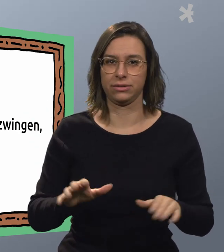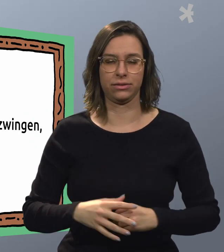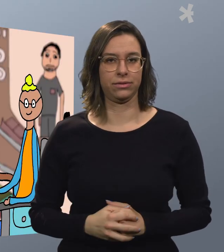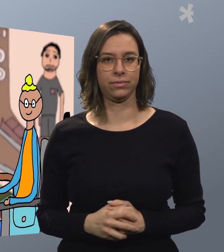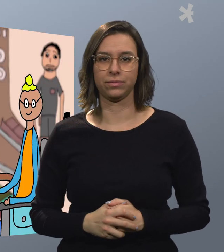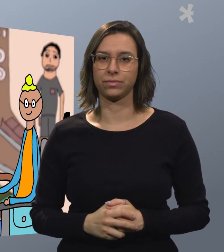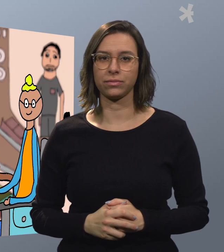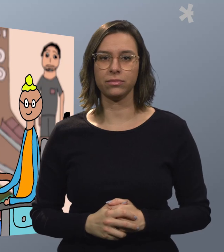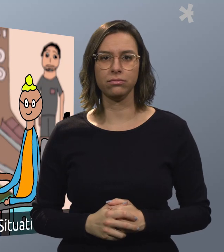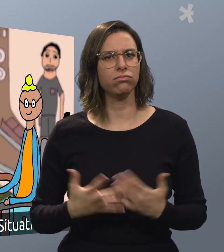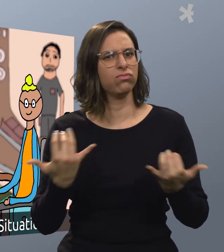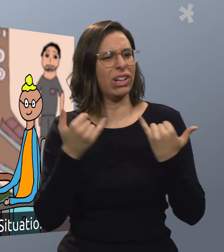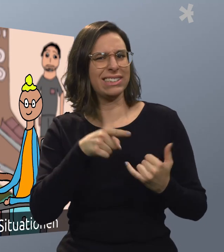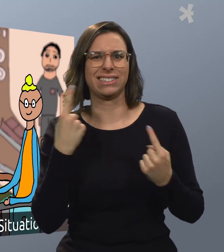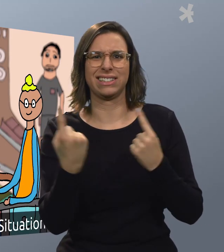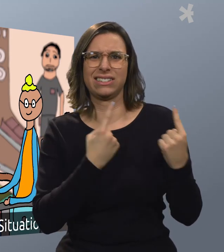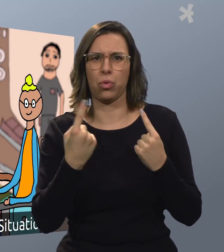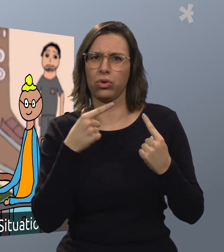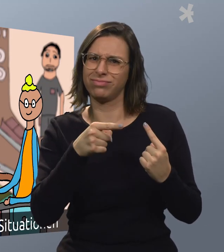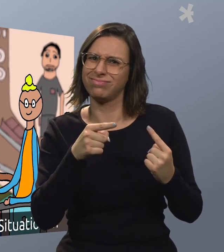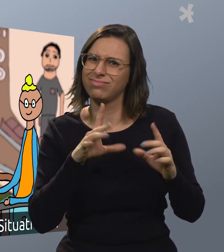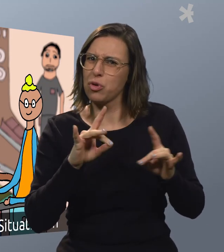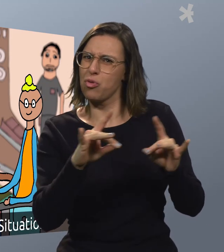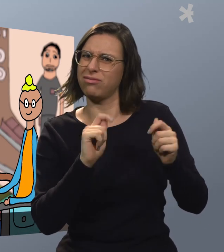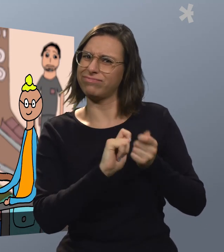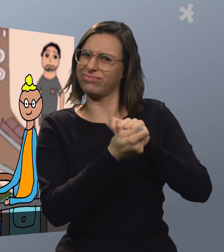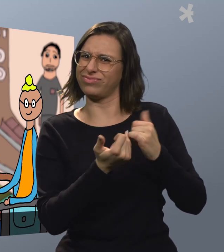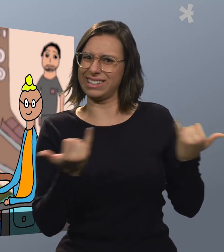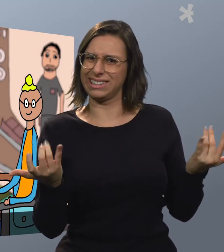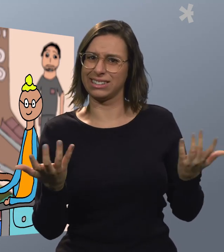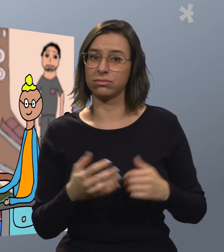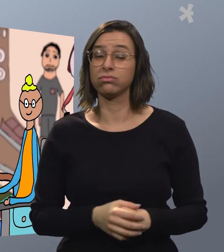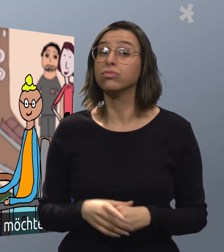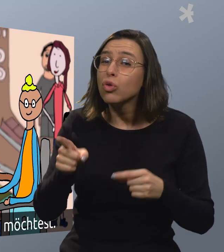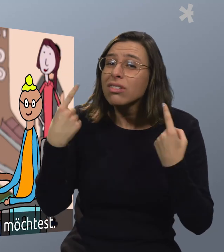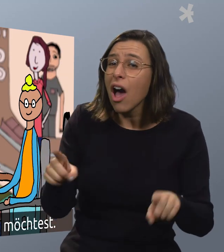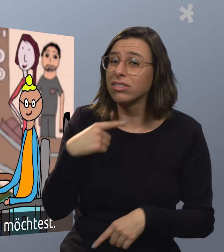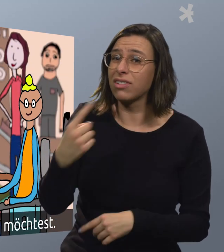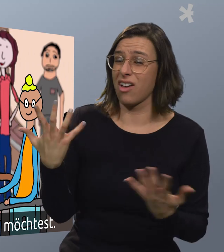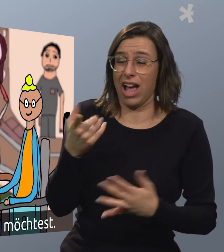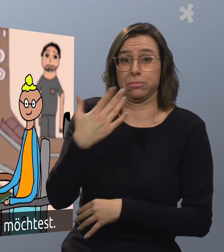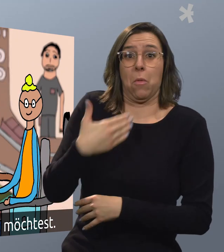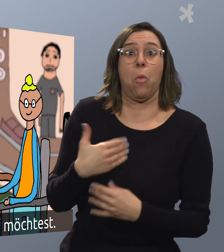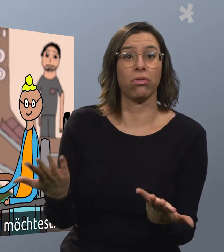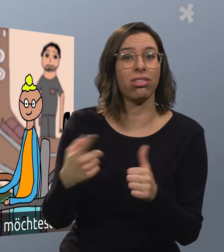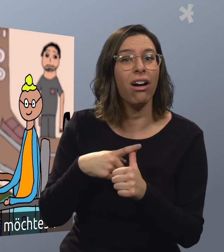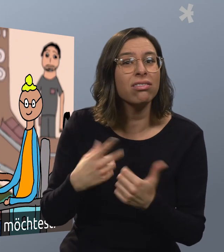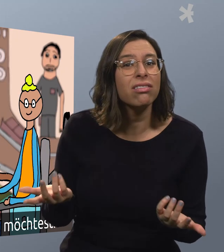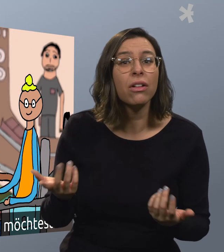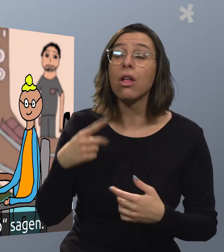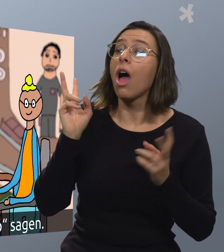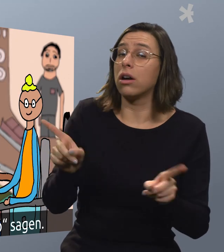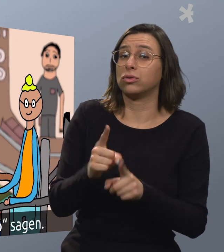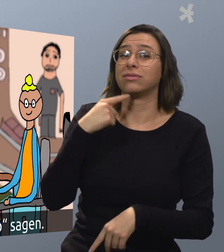willst. Und was kann man in solchen Situationen eigentlich tun? Du darfst doch sagen, was du gerne